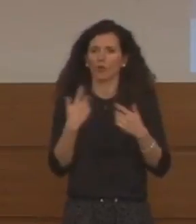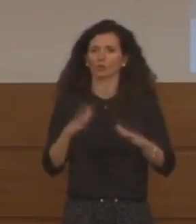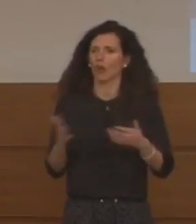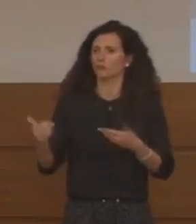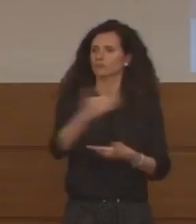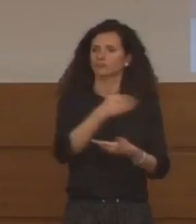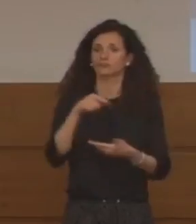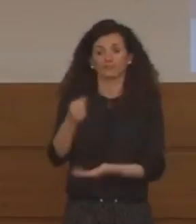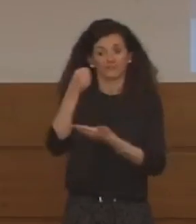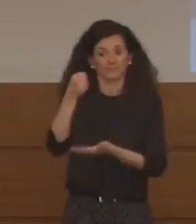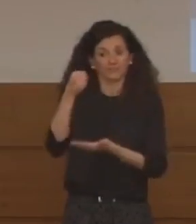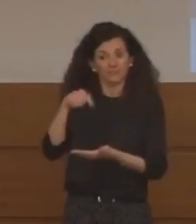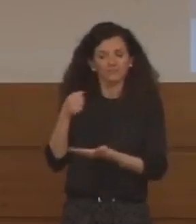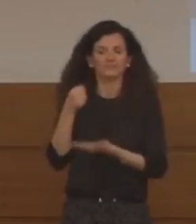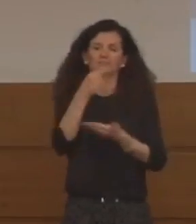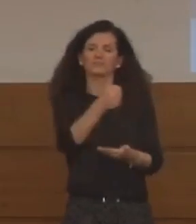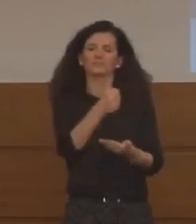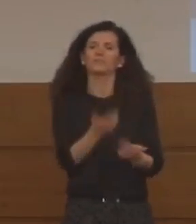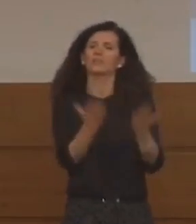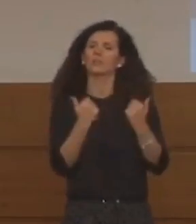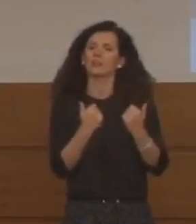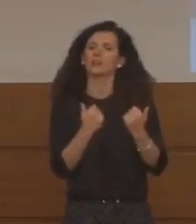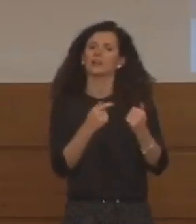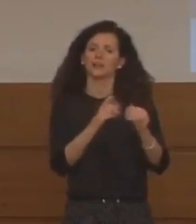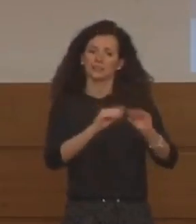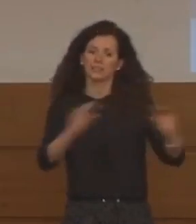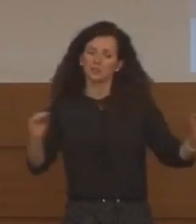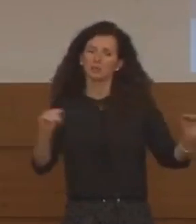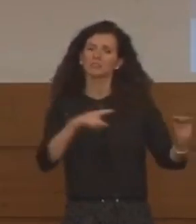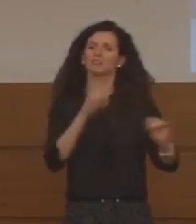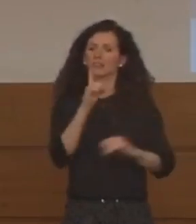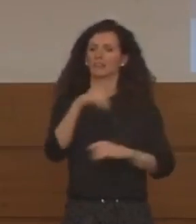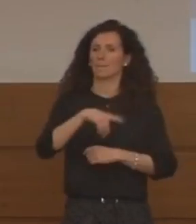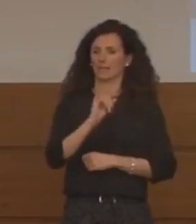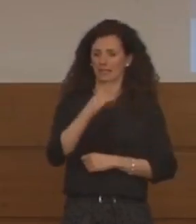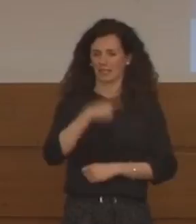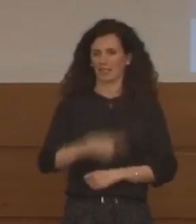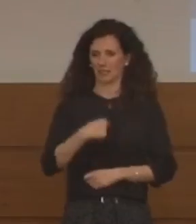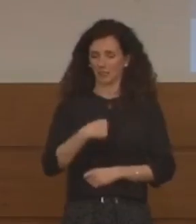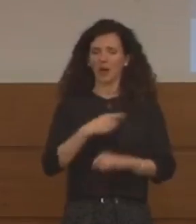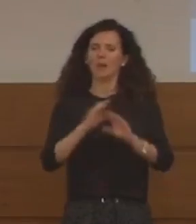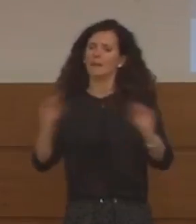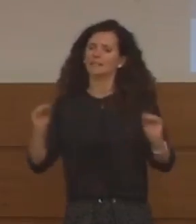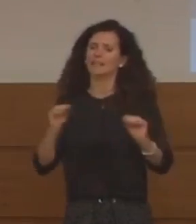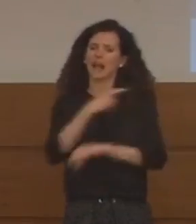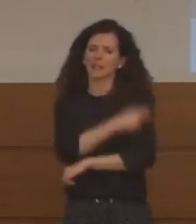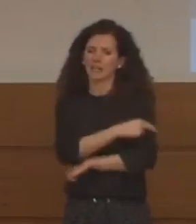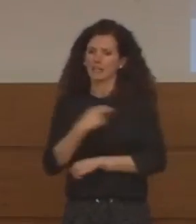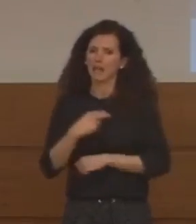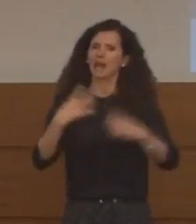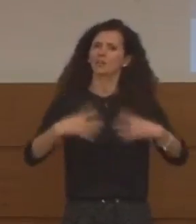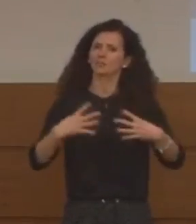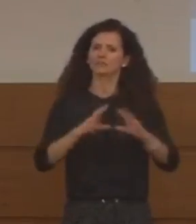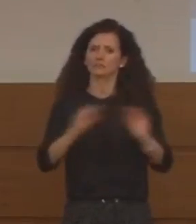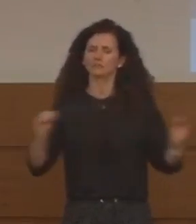tutti che le risorse saranno destinate per l'acquisto di dispositivi di protezione individuale, di materiale sanitario e respiratori